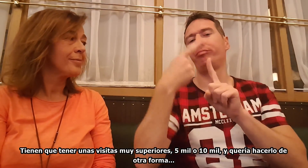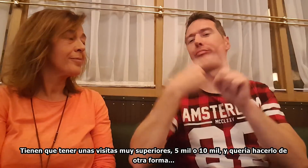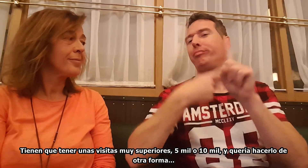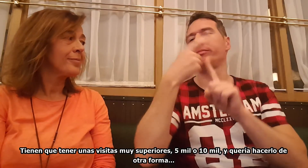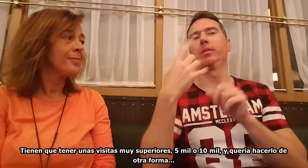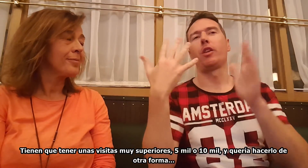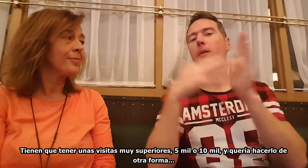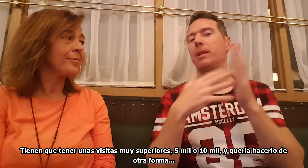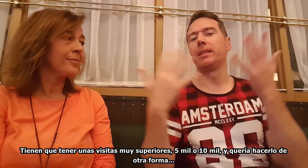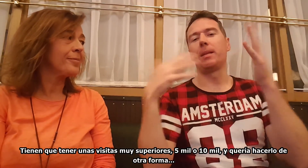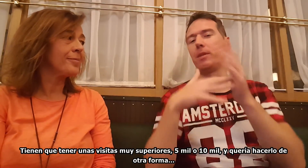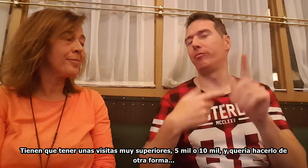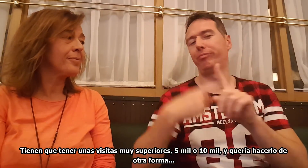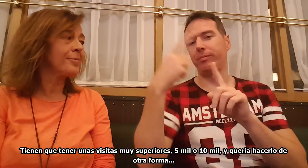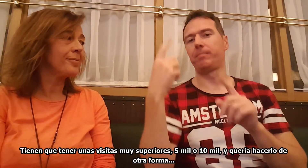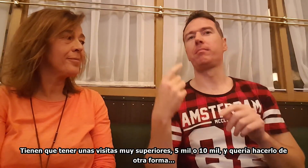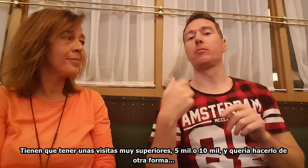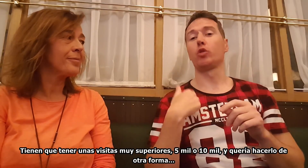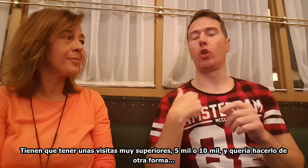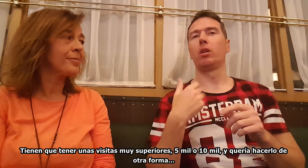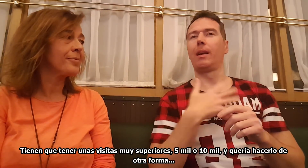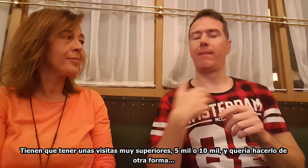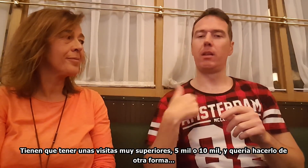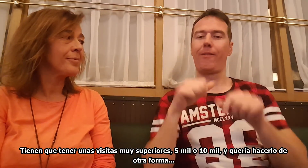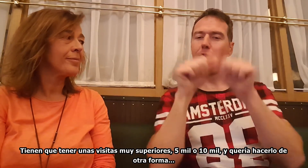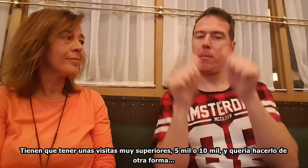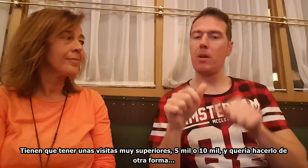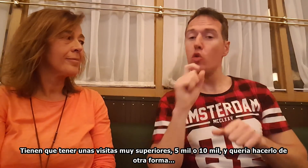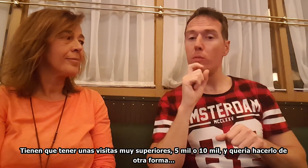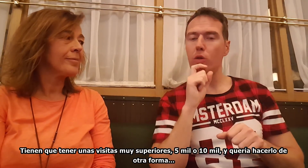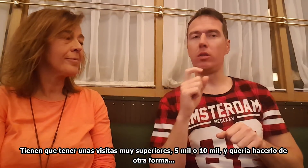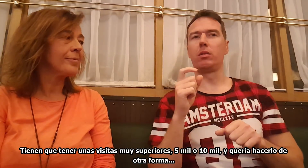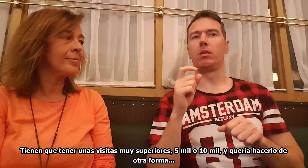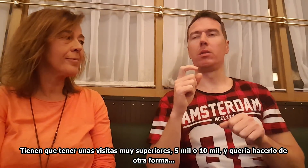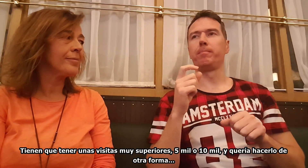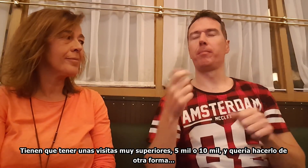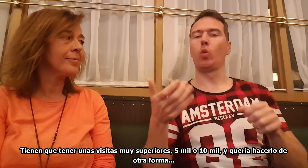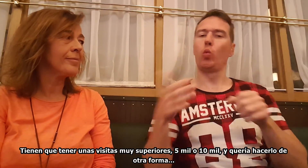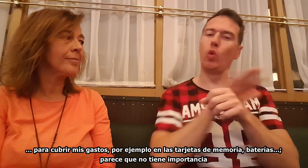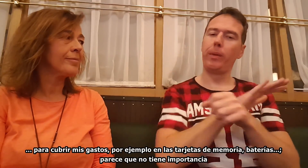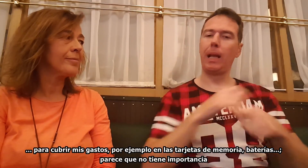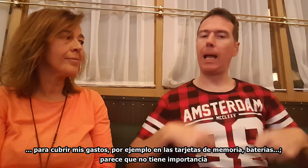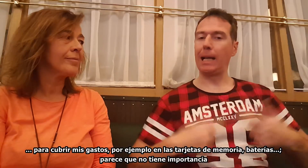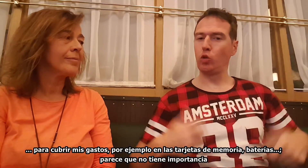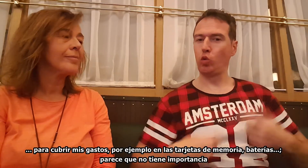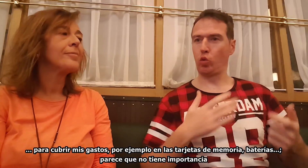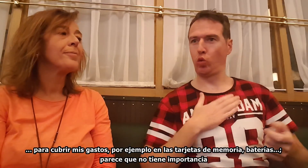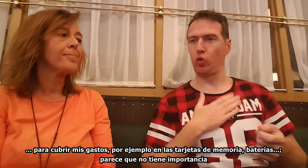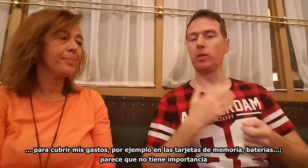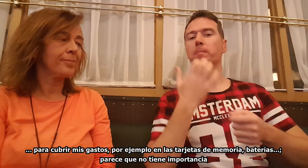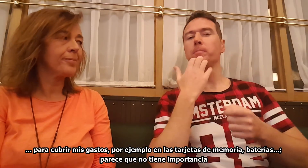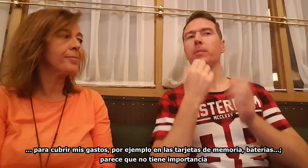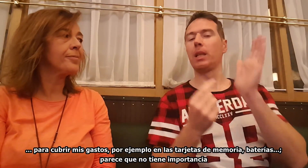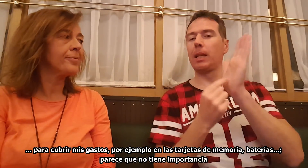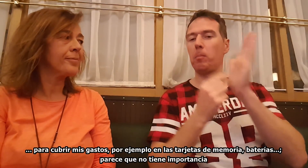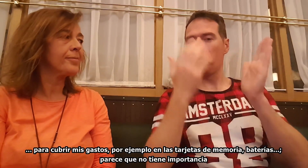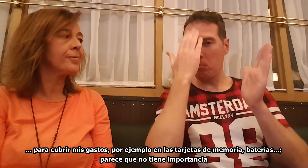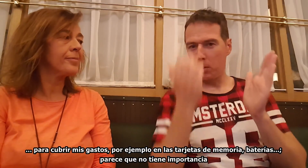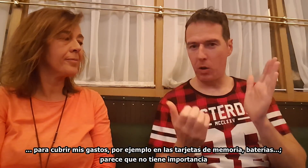superiores, 5.000 o 10.000. Y quería hacerlo de otra forma. Para cubrir mis gastos, por ejemplo, en las tarjetas de memoria,